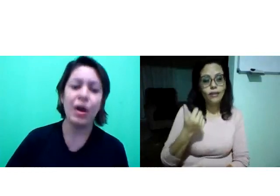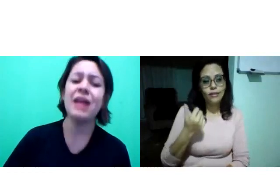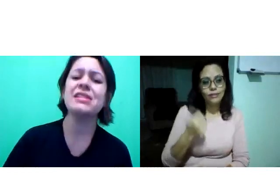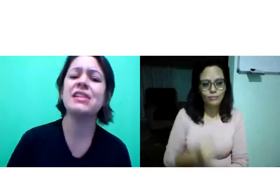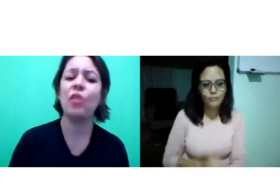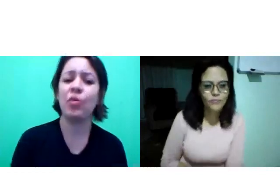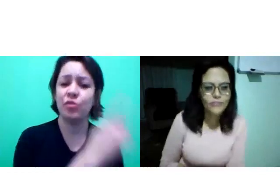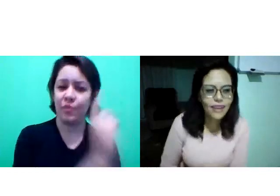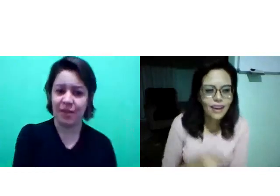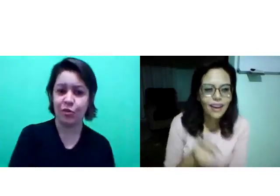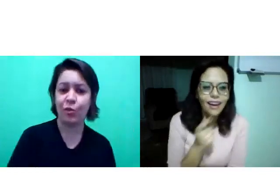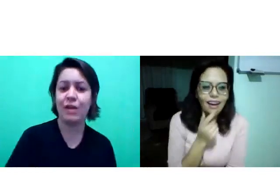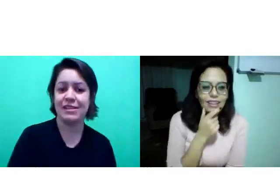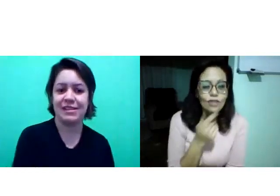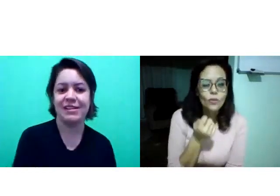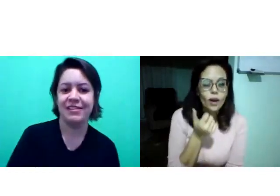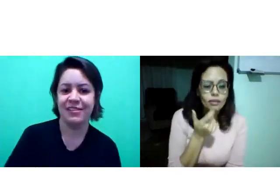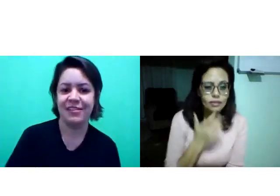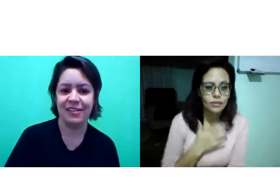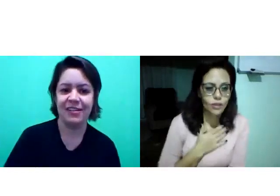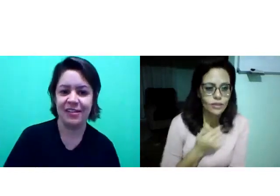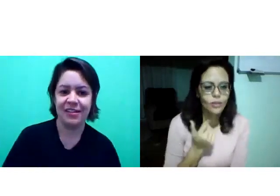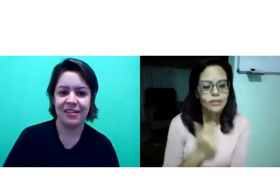Quase igual o meu nome. Quase.